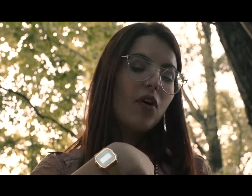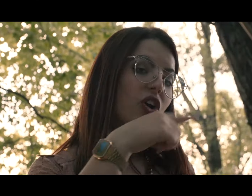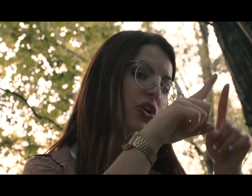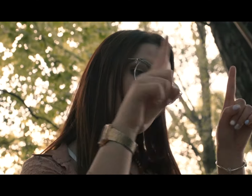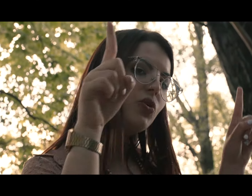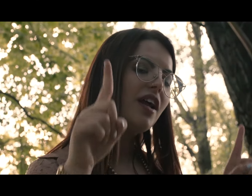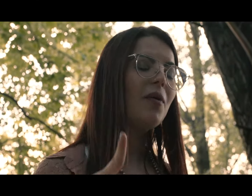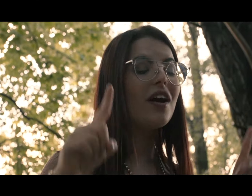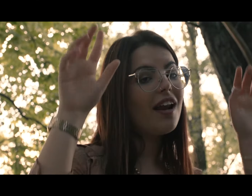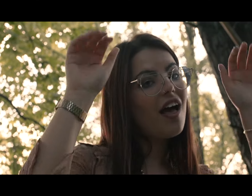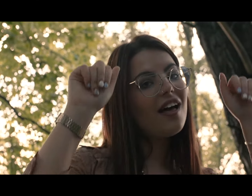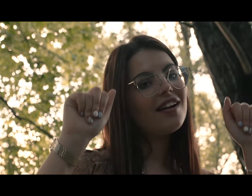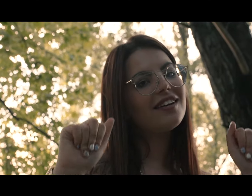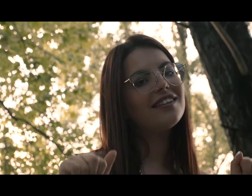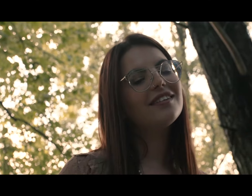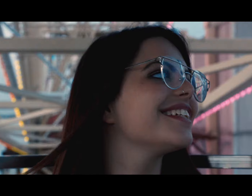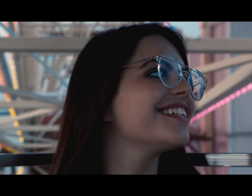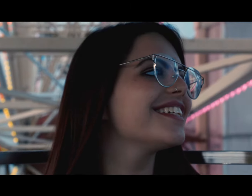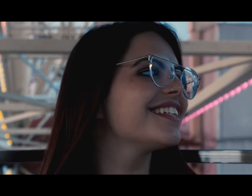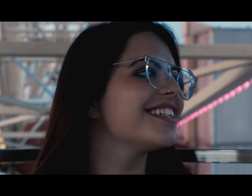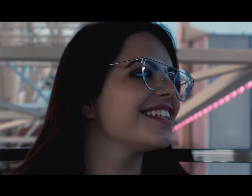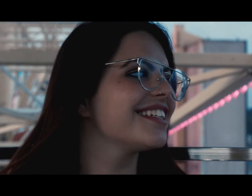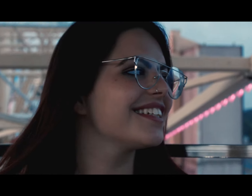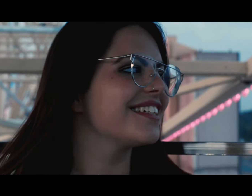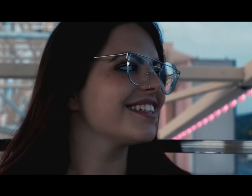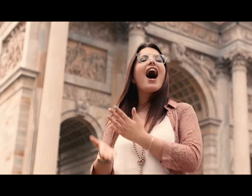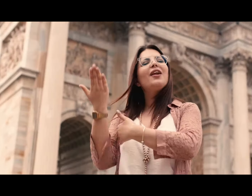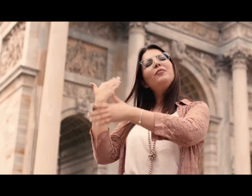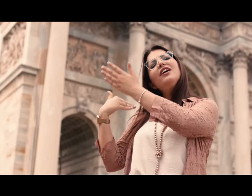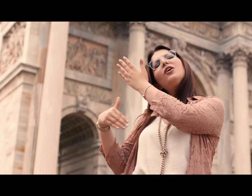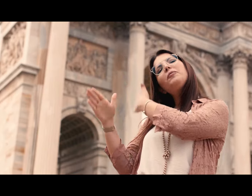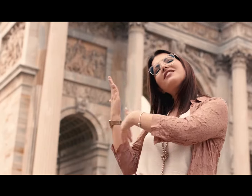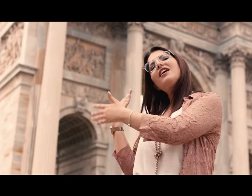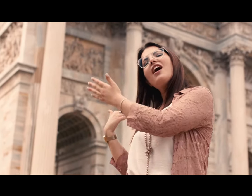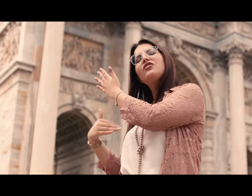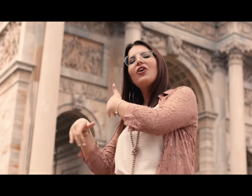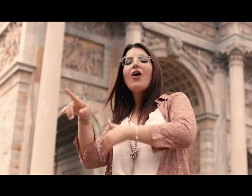Voglio chiudere una club al mio passato